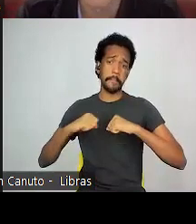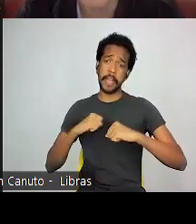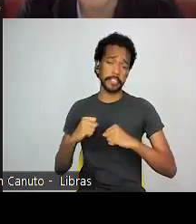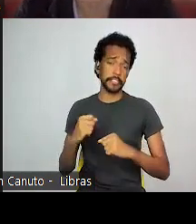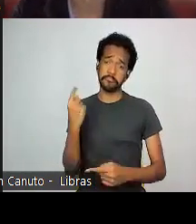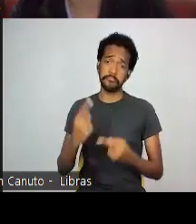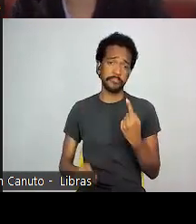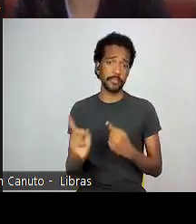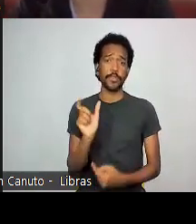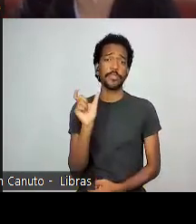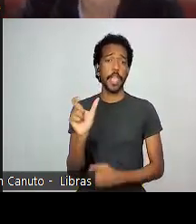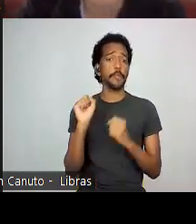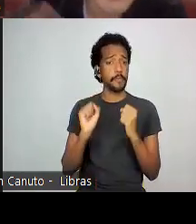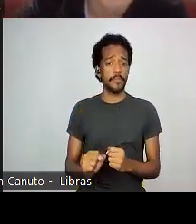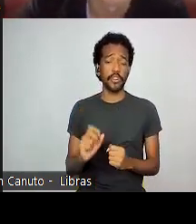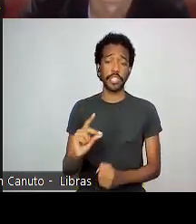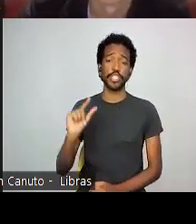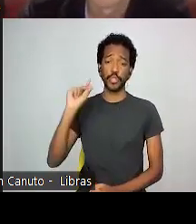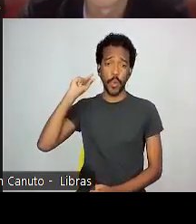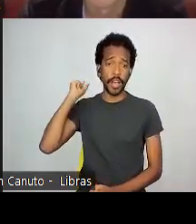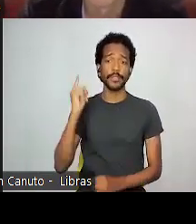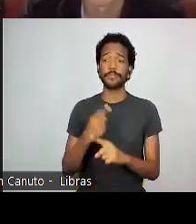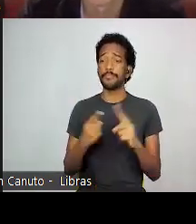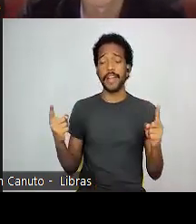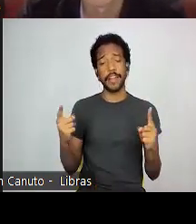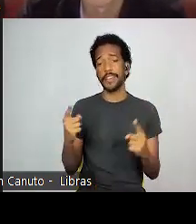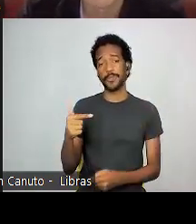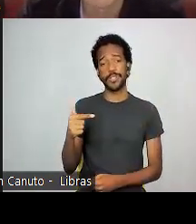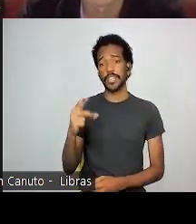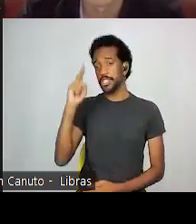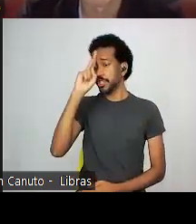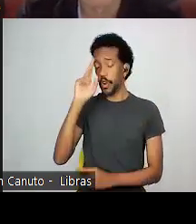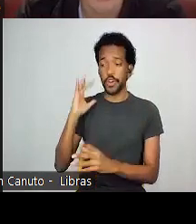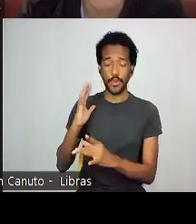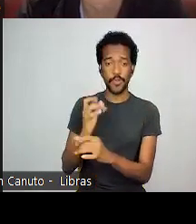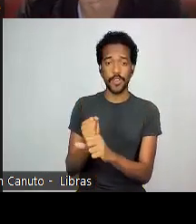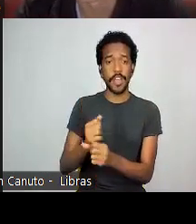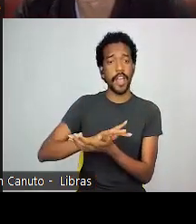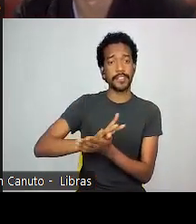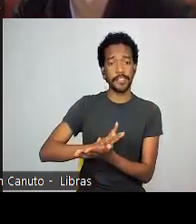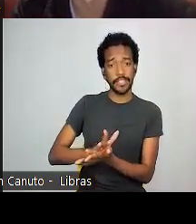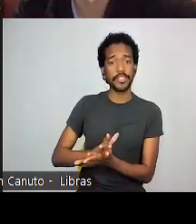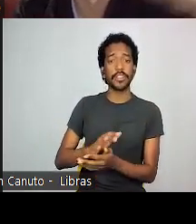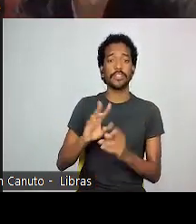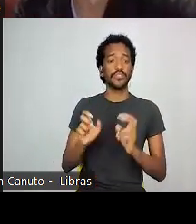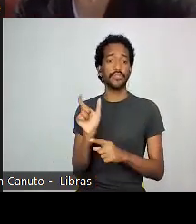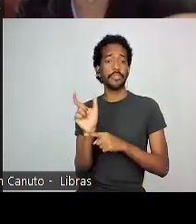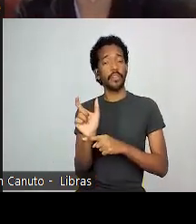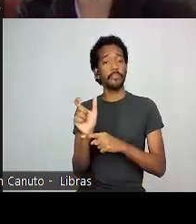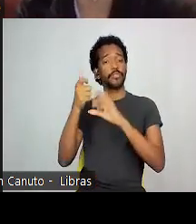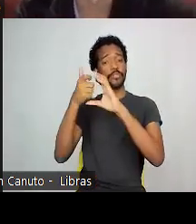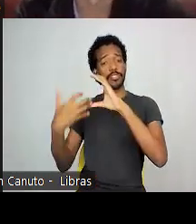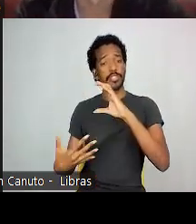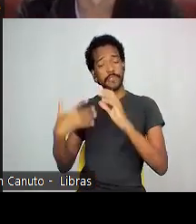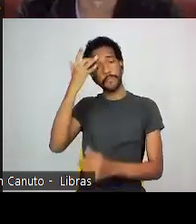considera que o termo pode ser antiquado, mas não não tem esse histórico racista, sendo um termo descritivo de